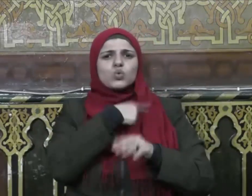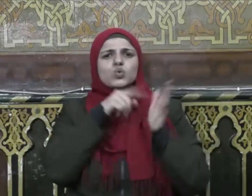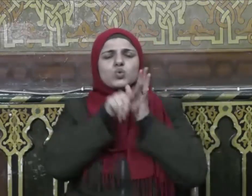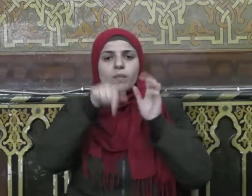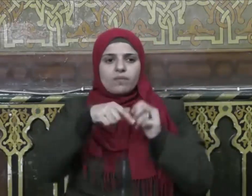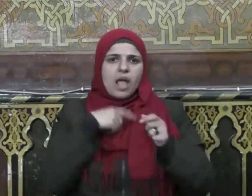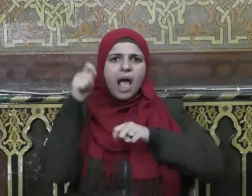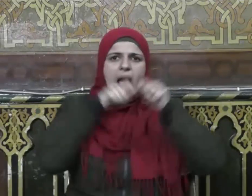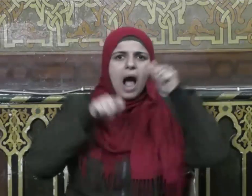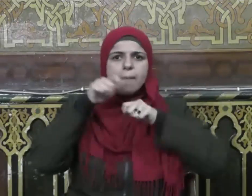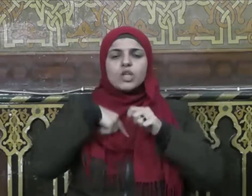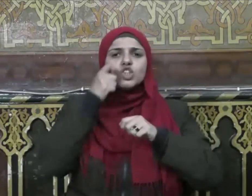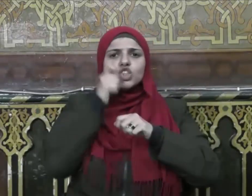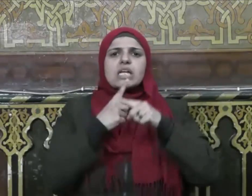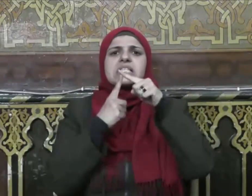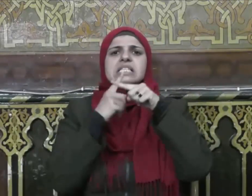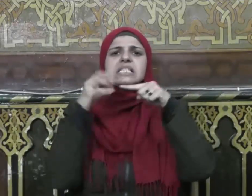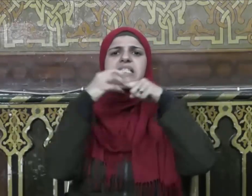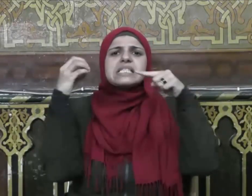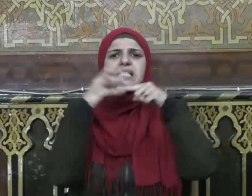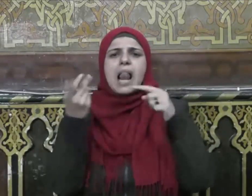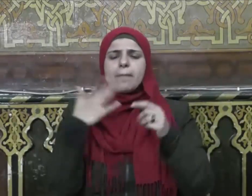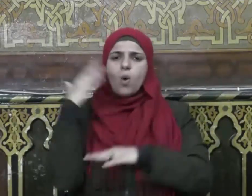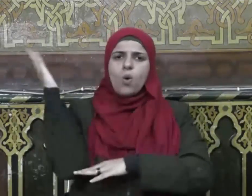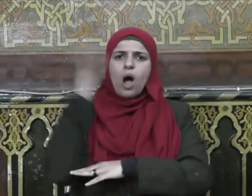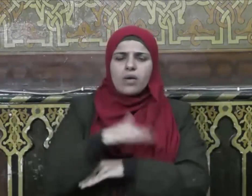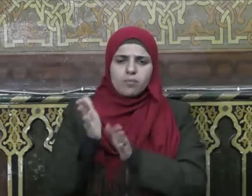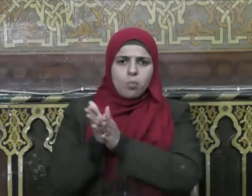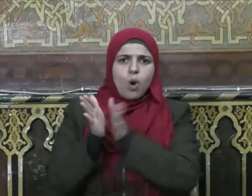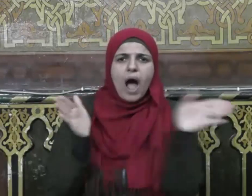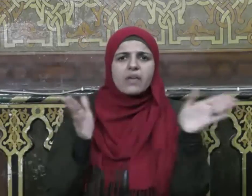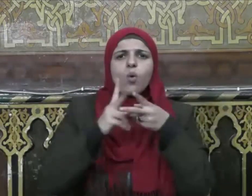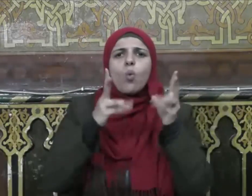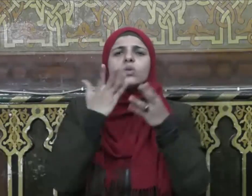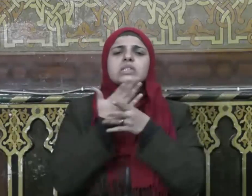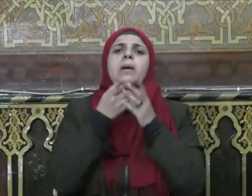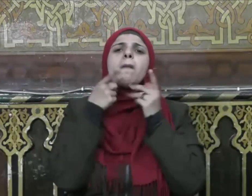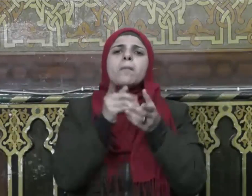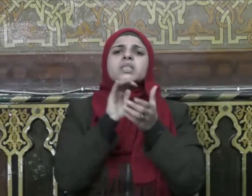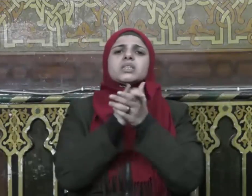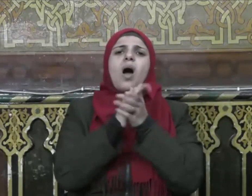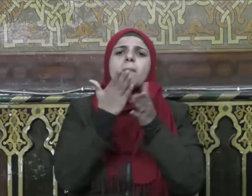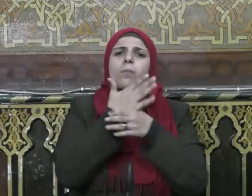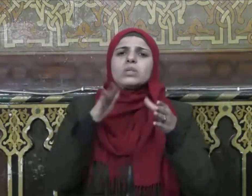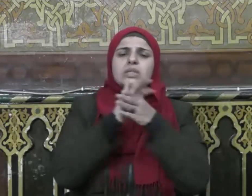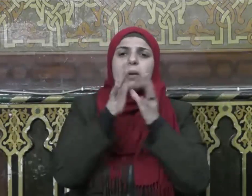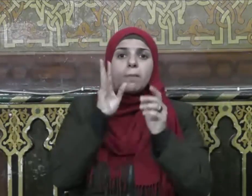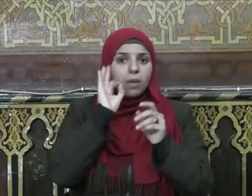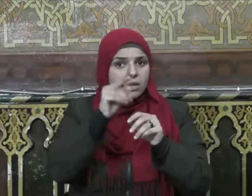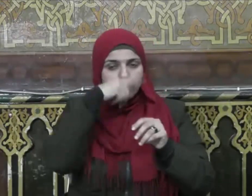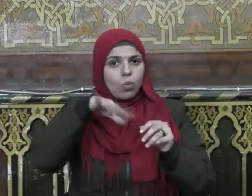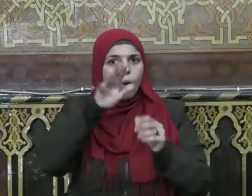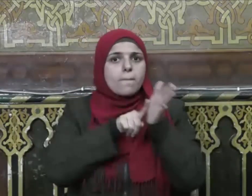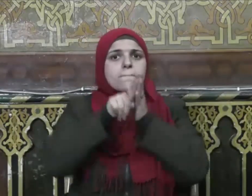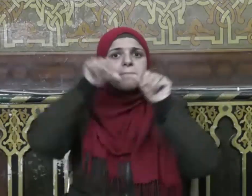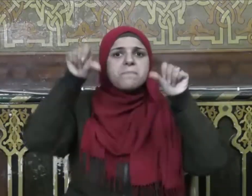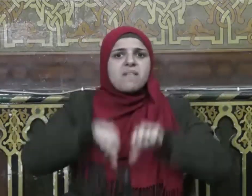السلبية أو الهدامة أو المنحرفة ولذلك ضرره البالغ ومفاسده الوخيمة في